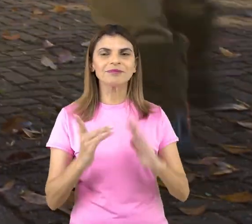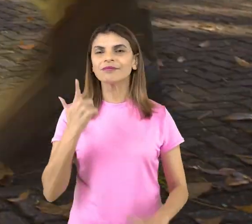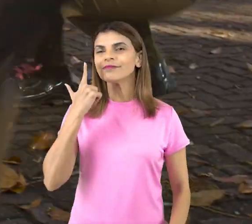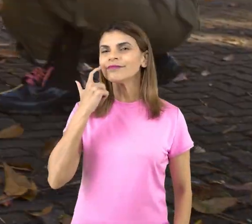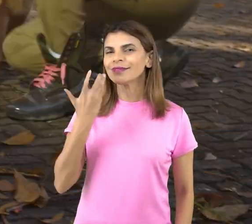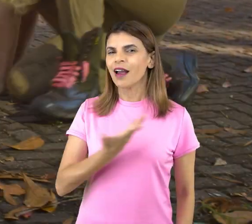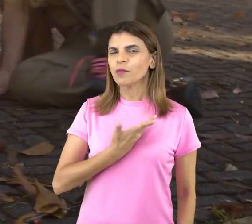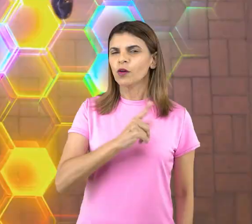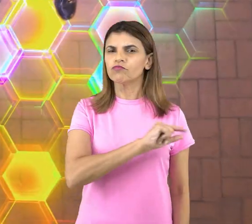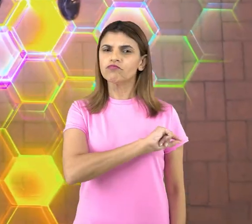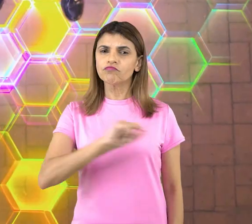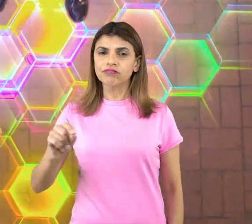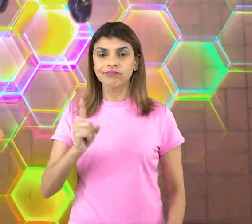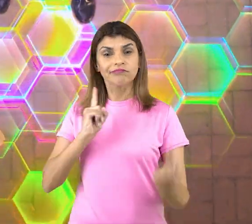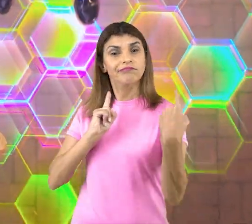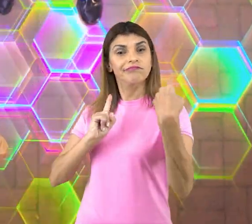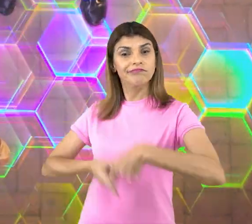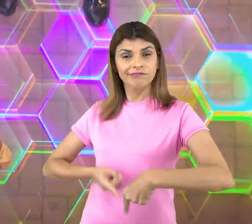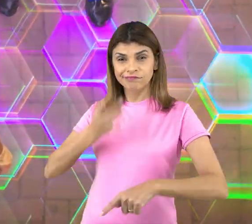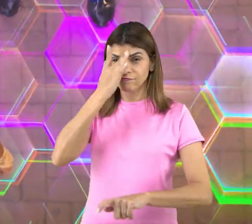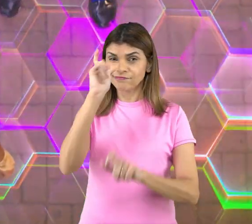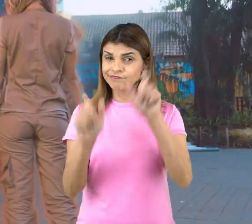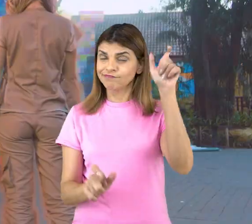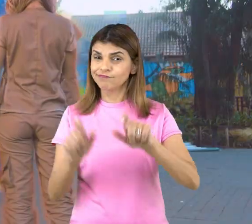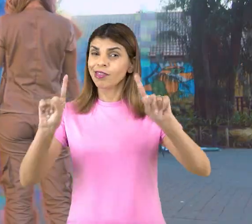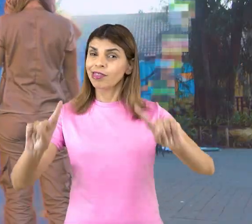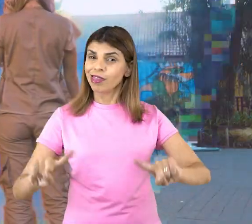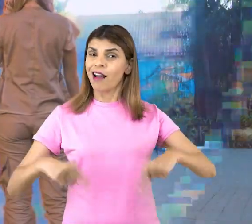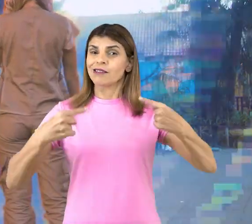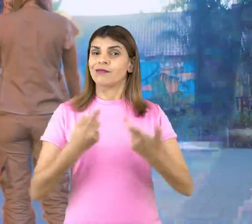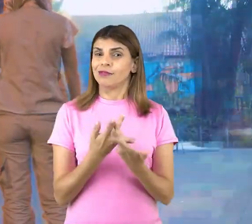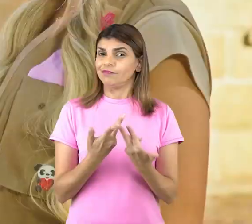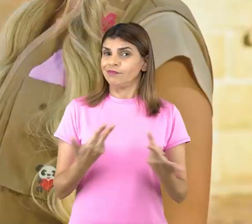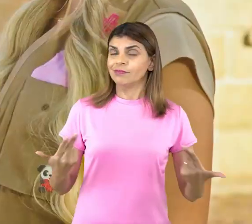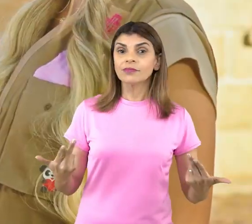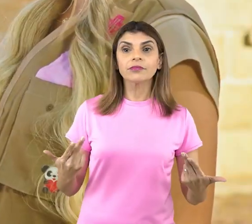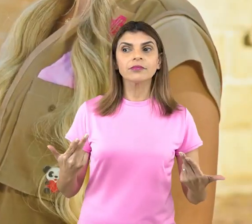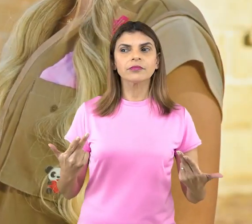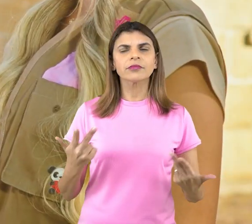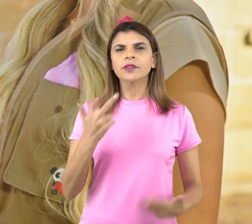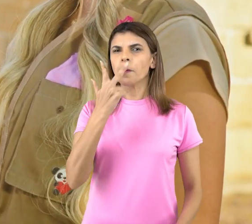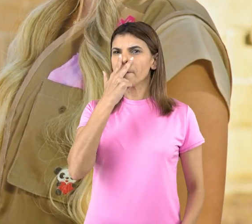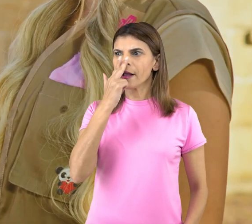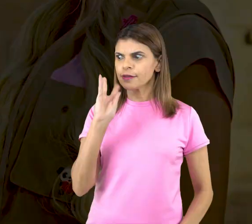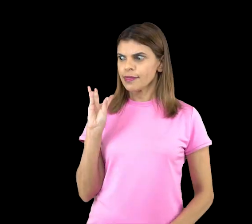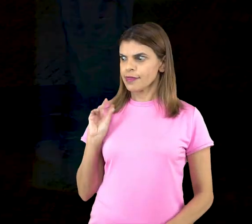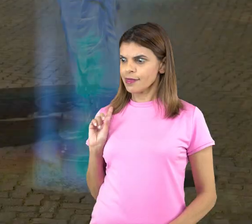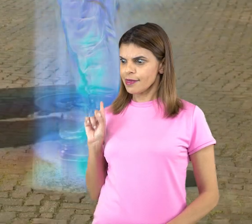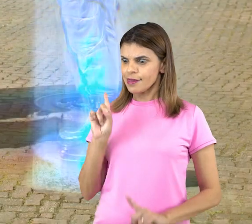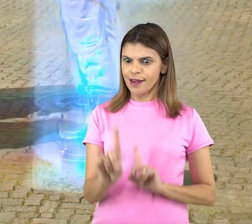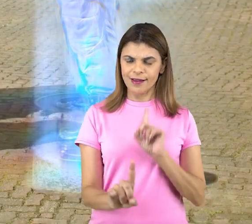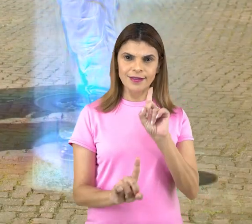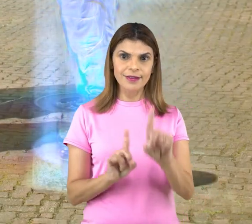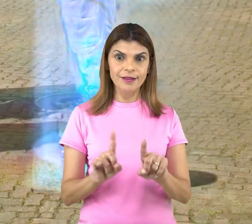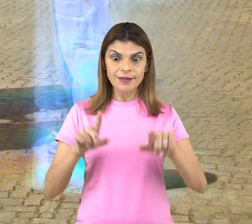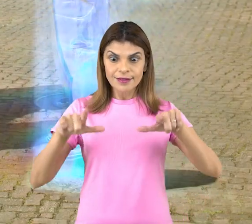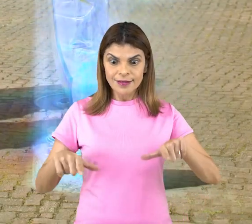enfrentarão vários desafios! Eu acho que a gente tá dentro do jogo! Atenção! Urgente!